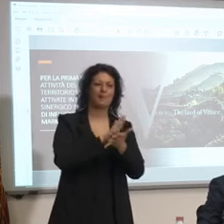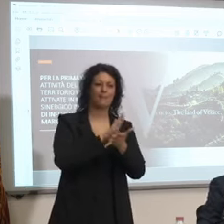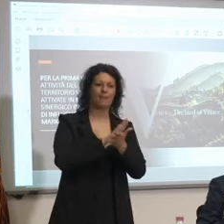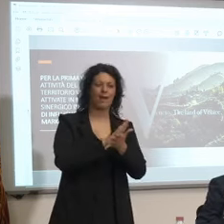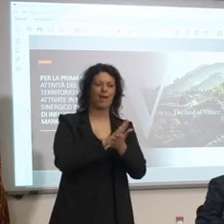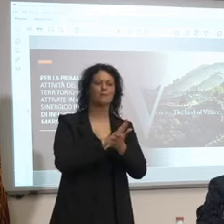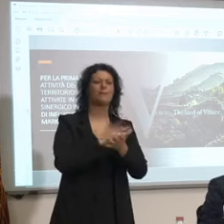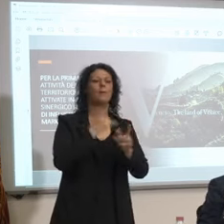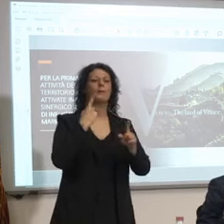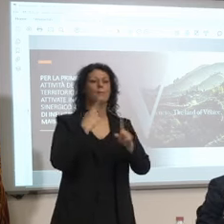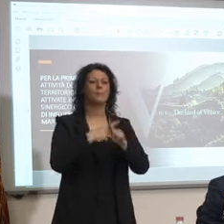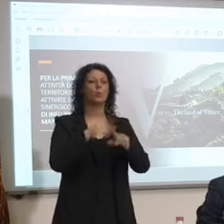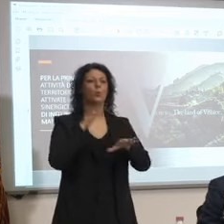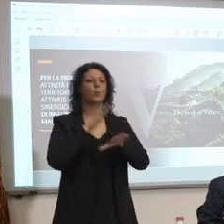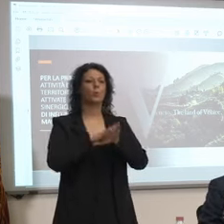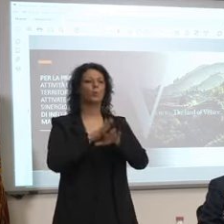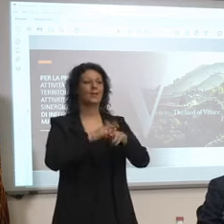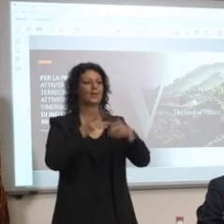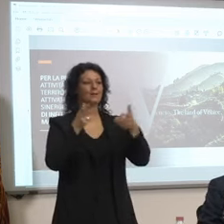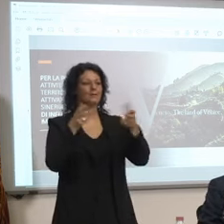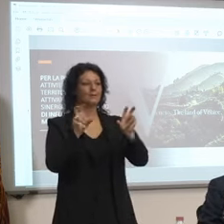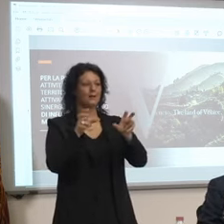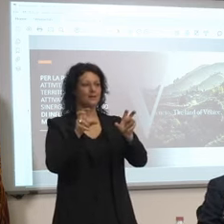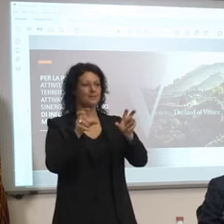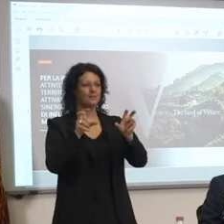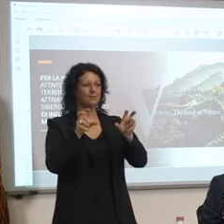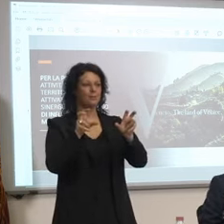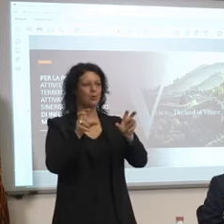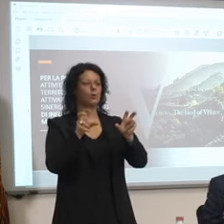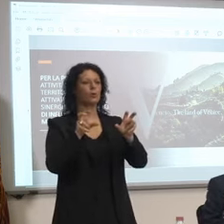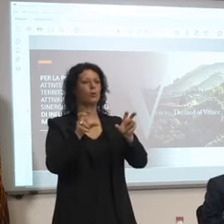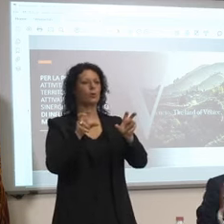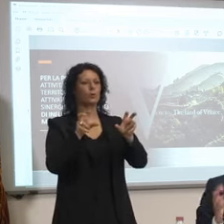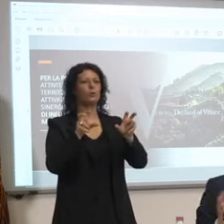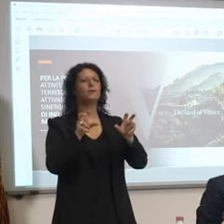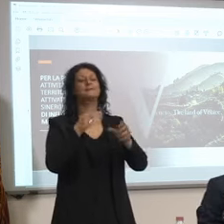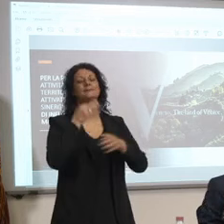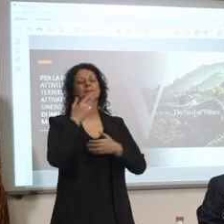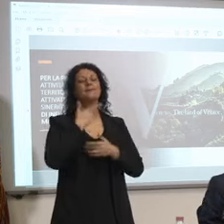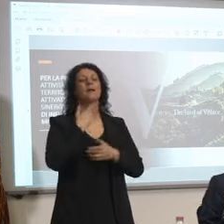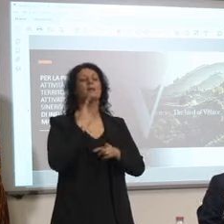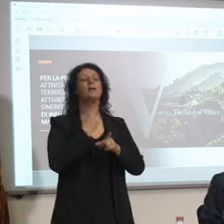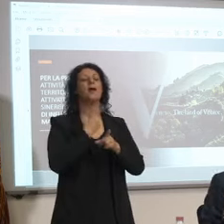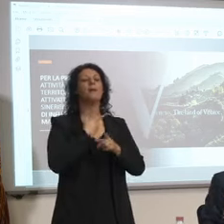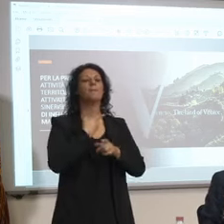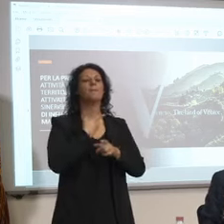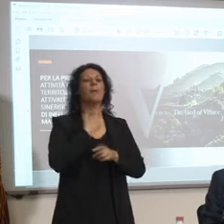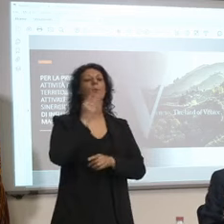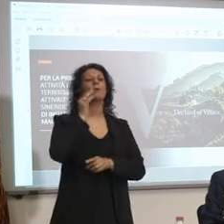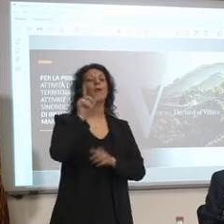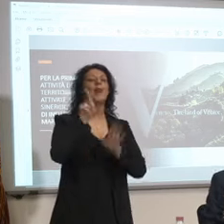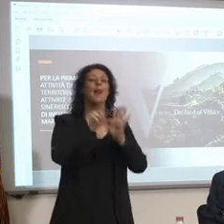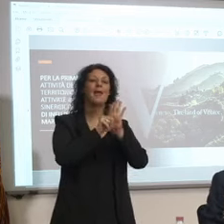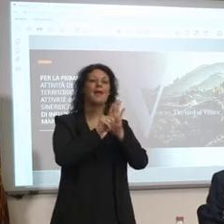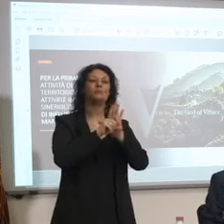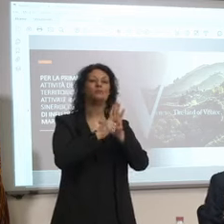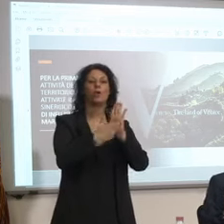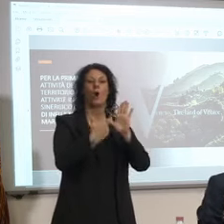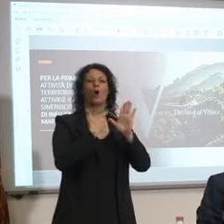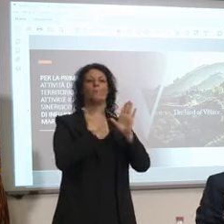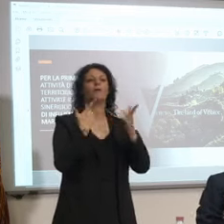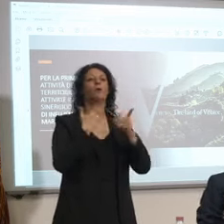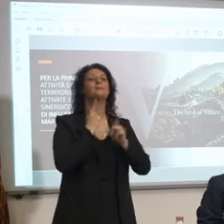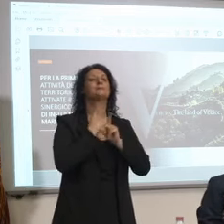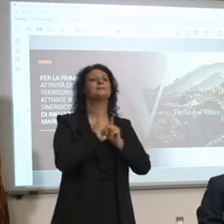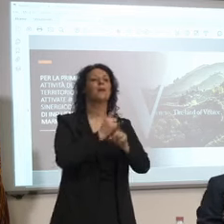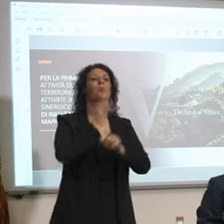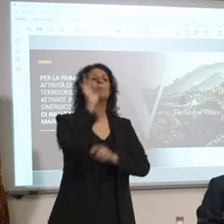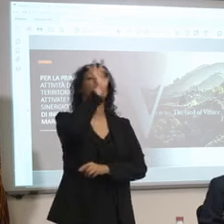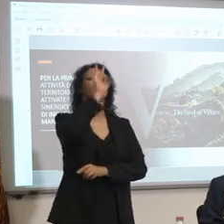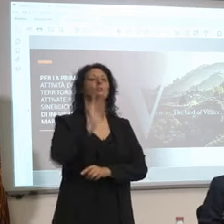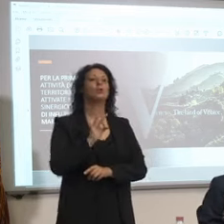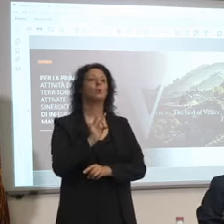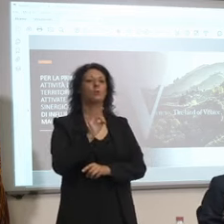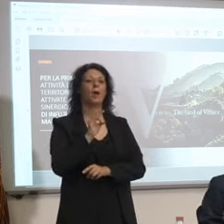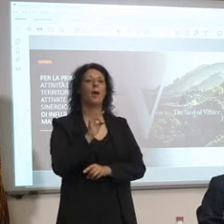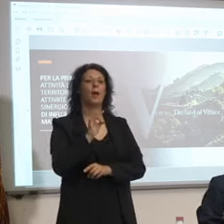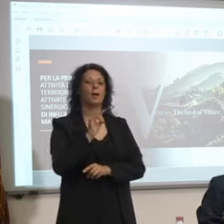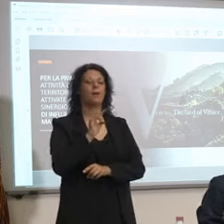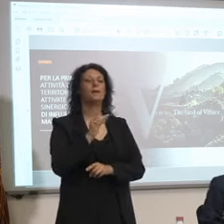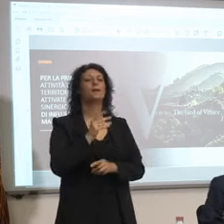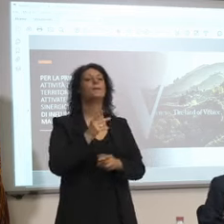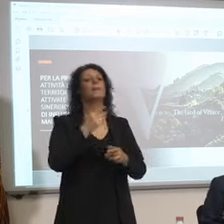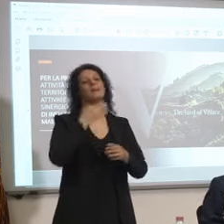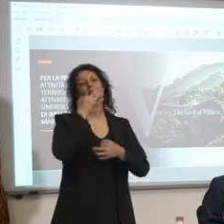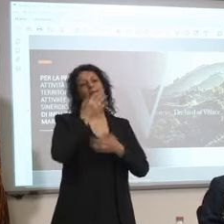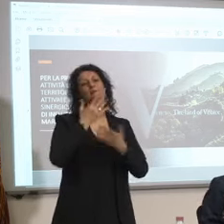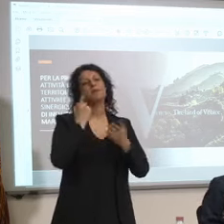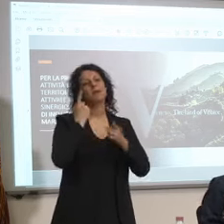televisione e poi il resto è social va bene insomma comunque ci sono delle percentuali che dobbiamo rispettare comunque il canale